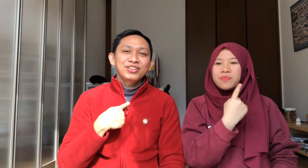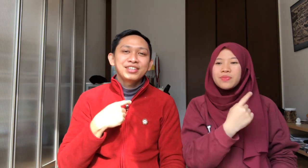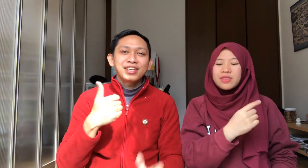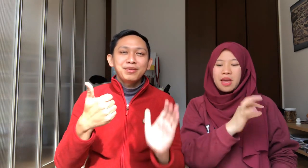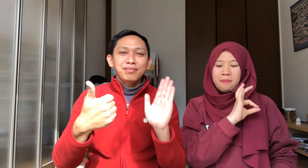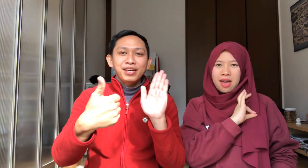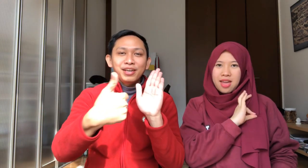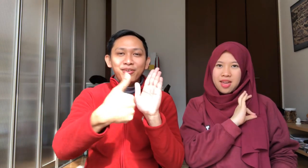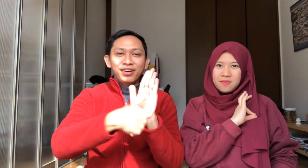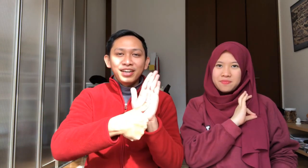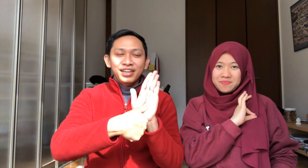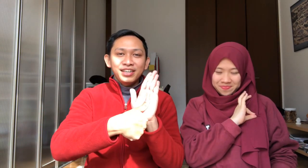namae wa